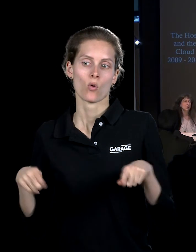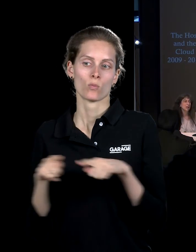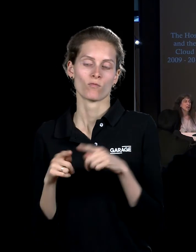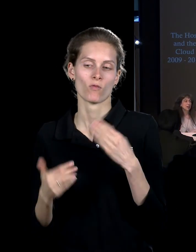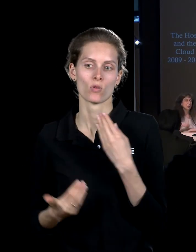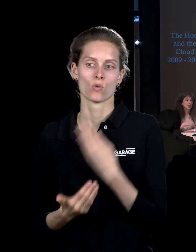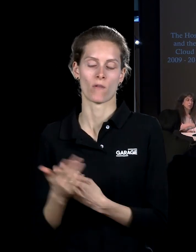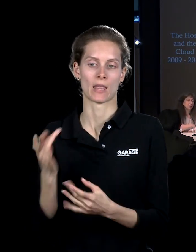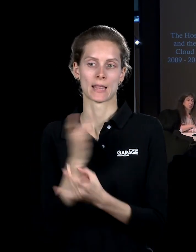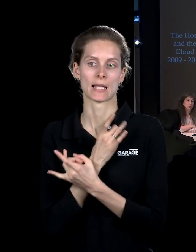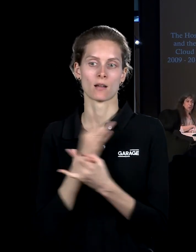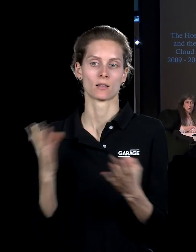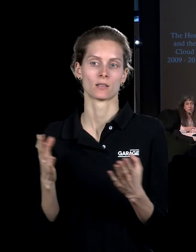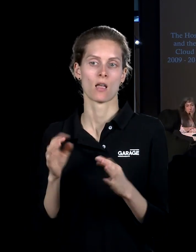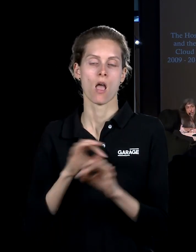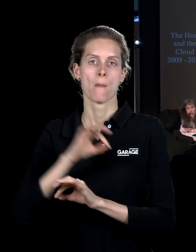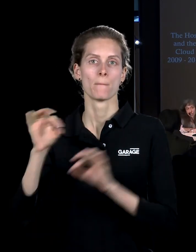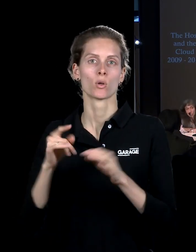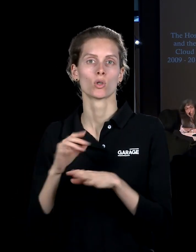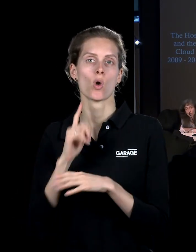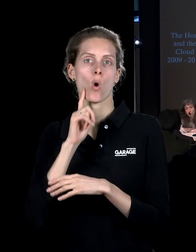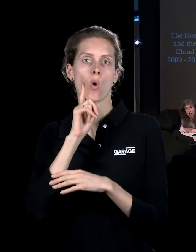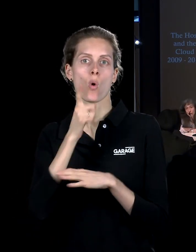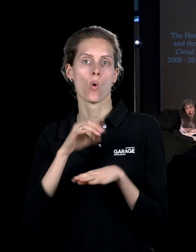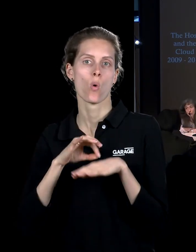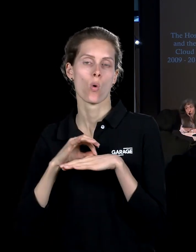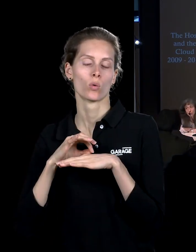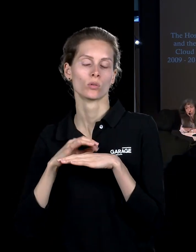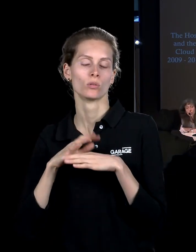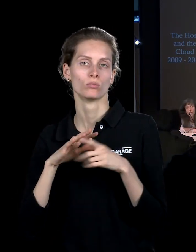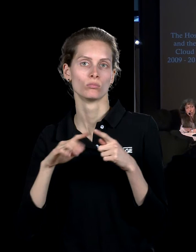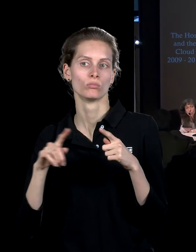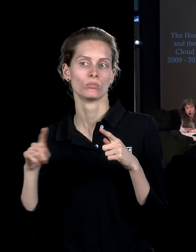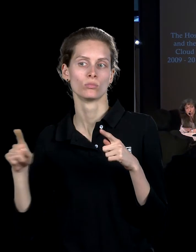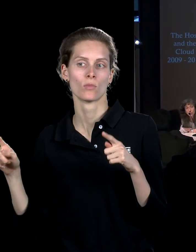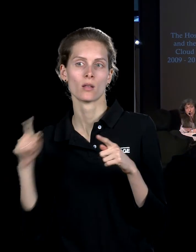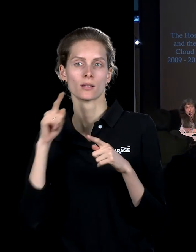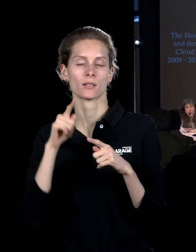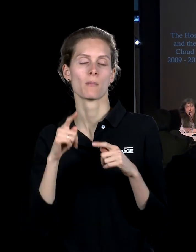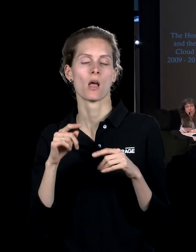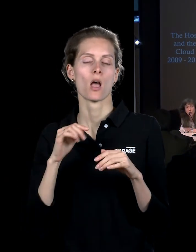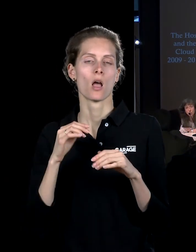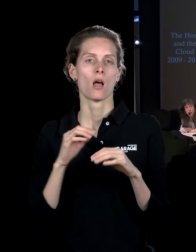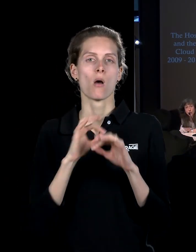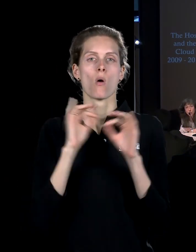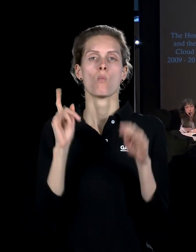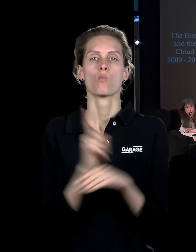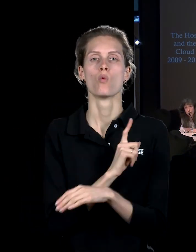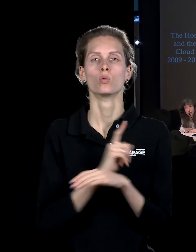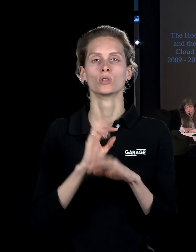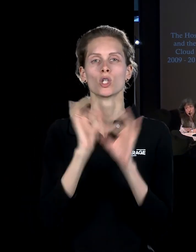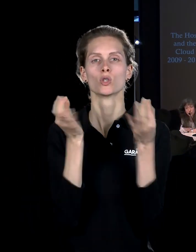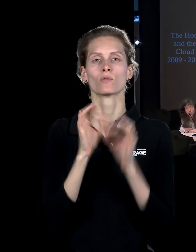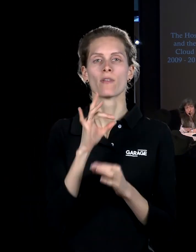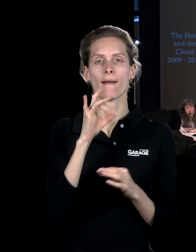традиции, это проект, который год продолжается в заброшенном здании музея искусства и ремесел в Париже. Музей, который